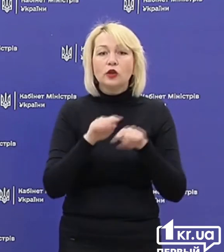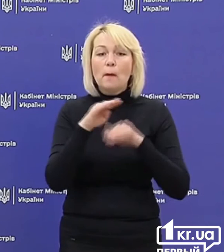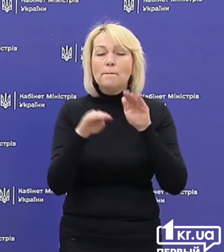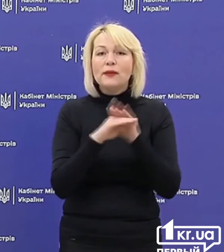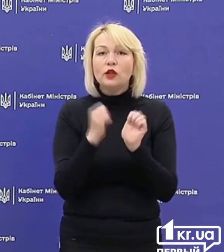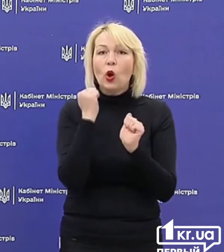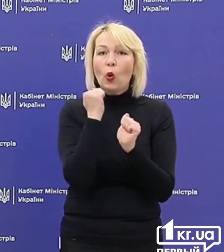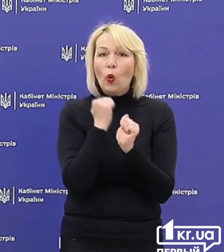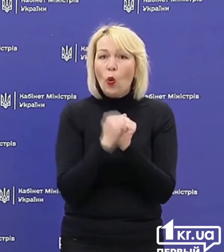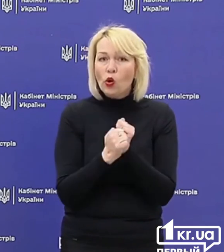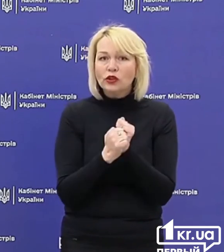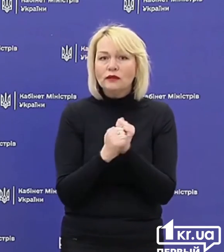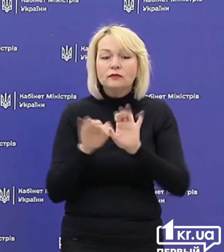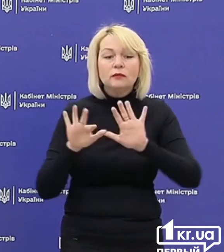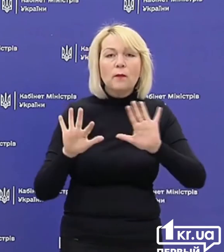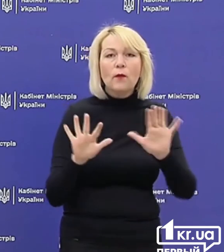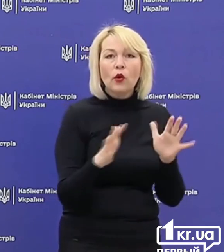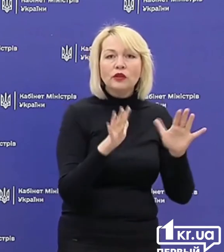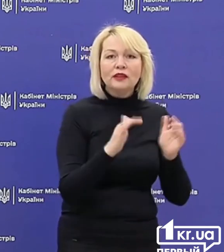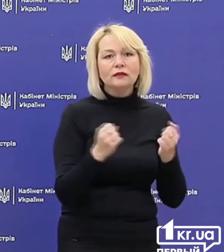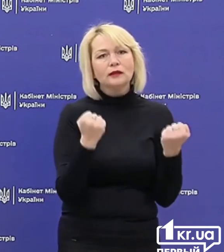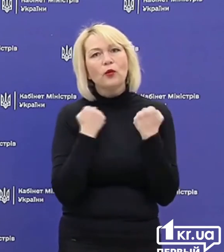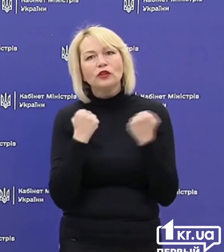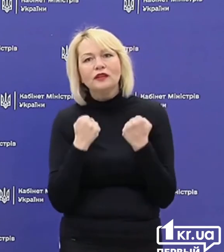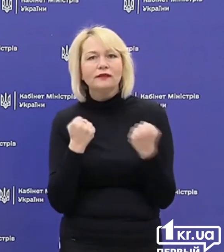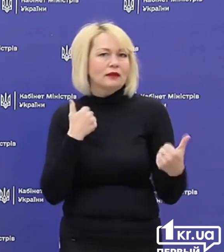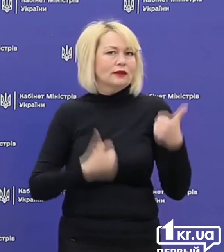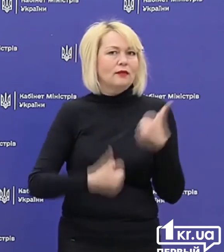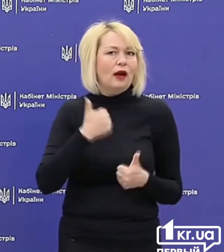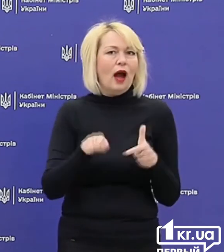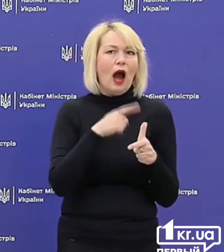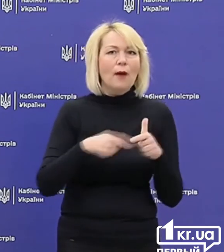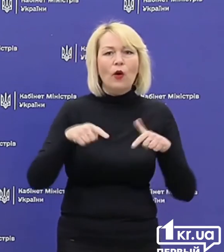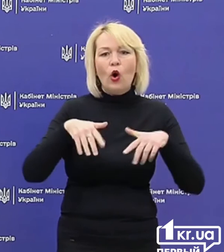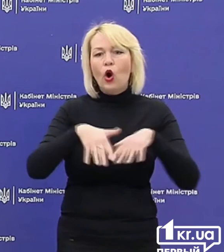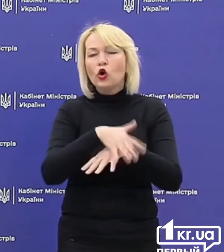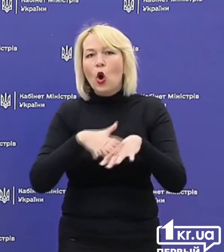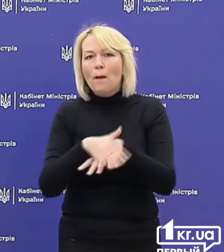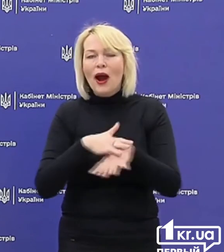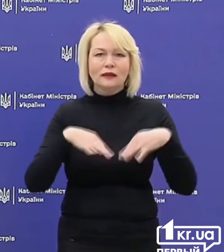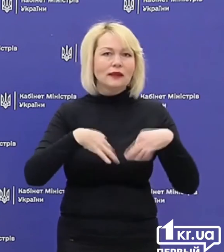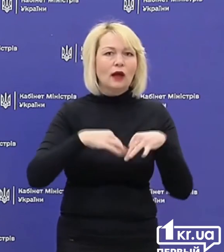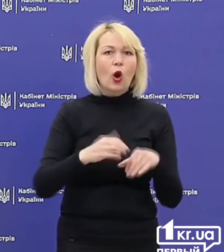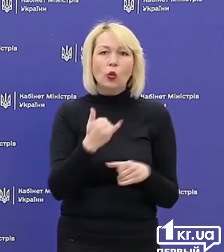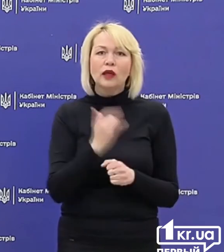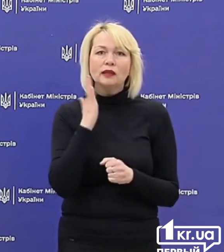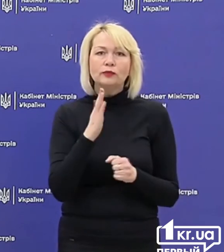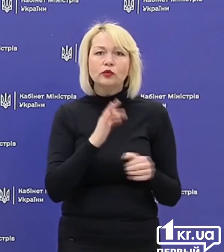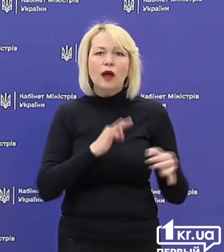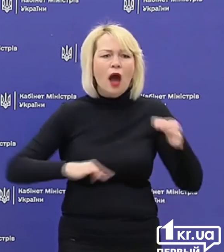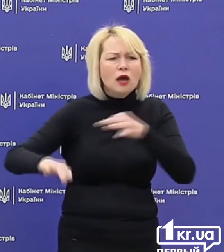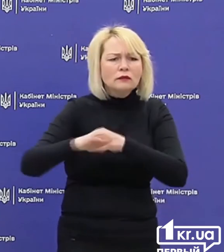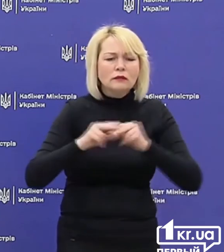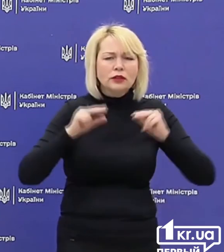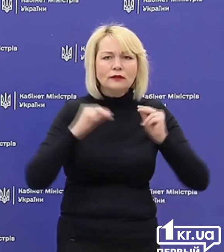ці події, тобто або це спортивне змагання, або громадський транспорт, в нас будуть розроблені дуже